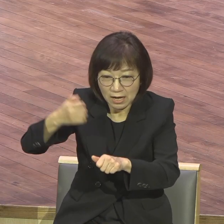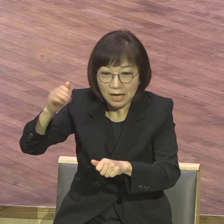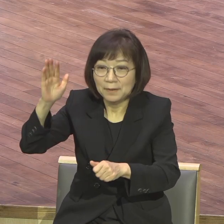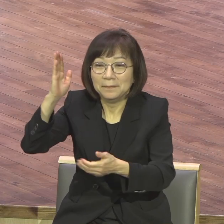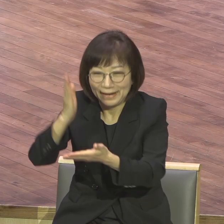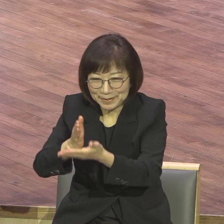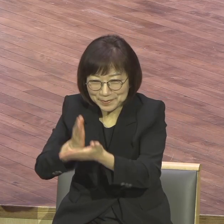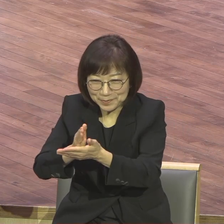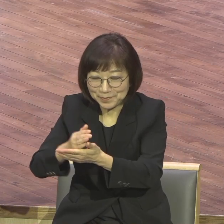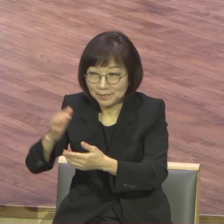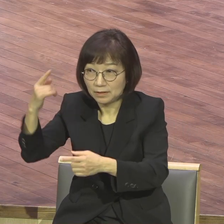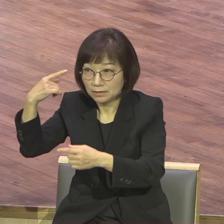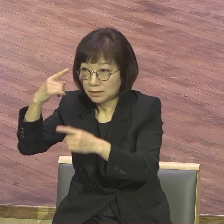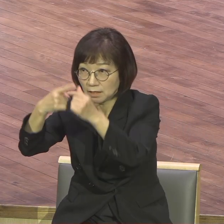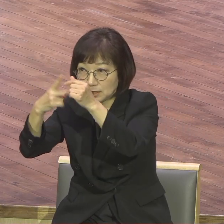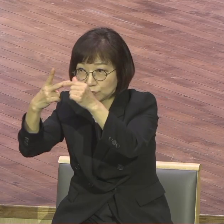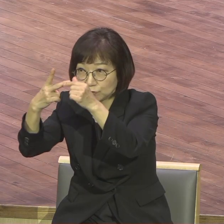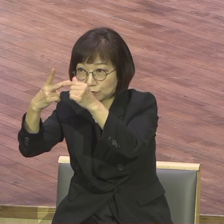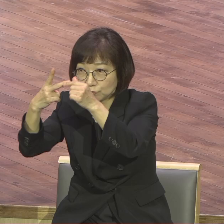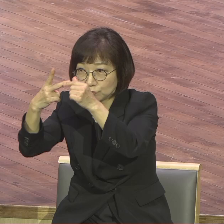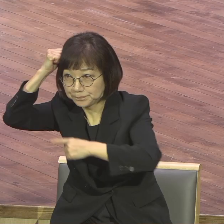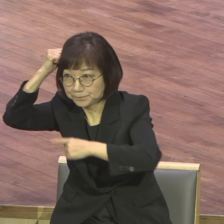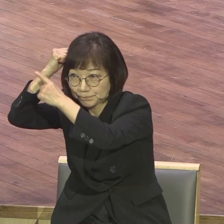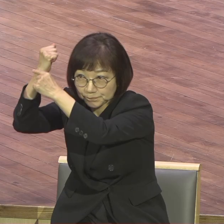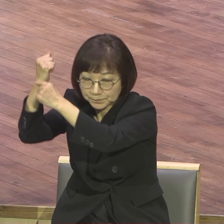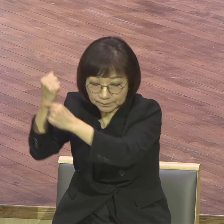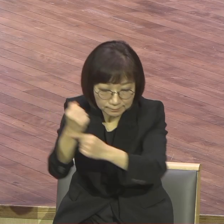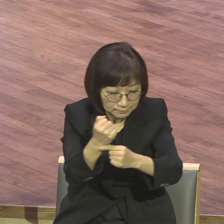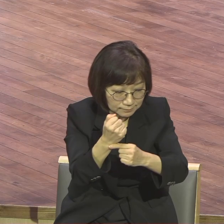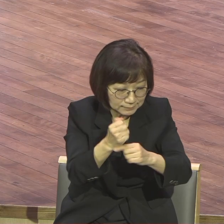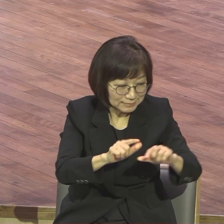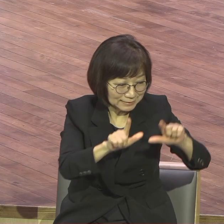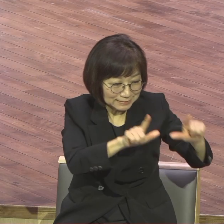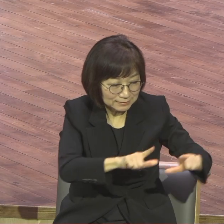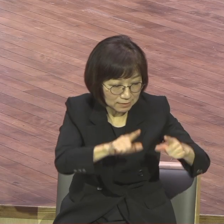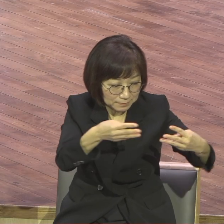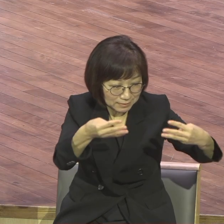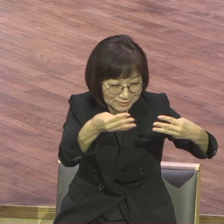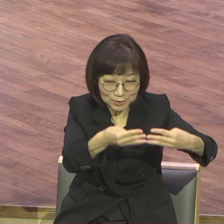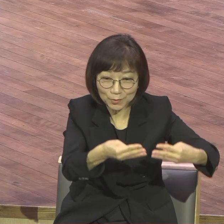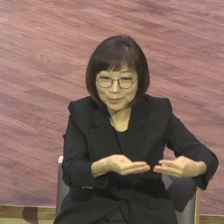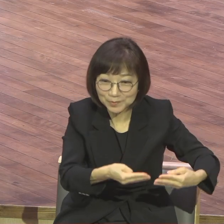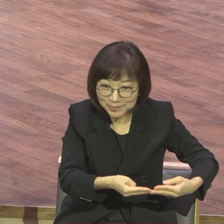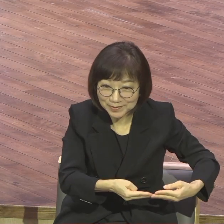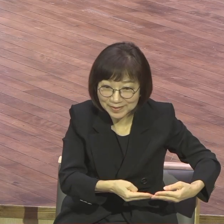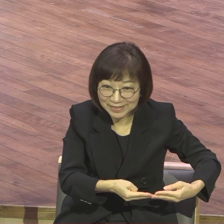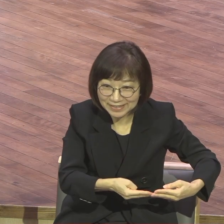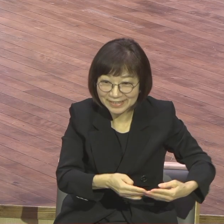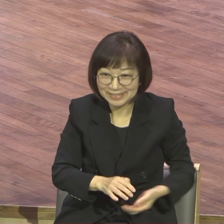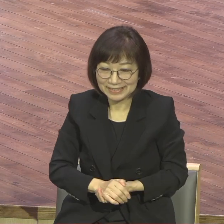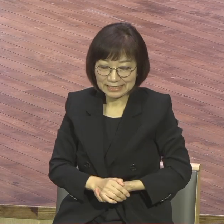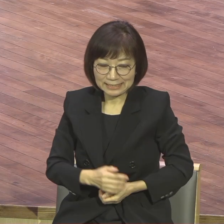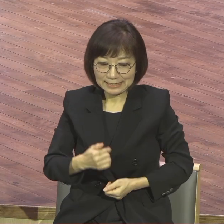말해서 오늘의 말씀 오늘의 기도 오늘의 전도의 그것이 내 삶의 스케줄이야 스케줄